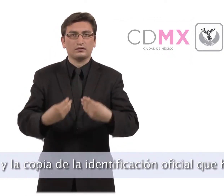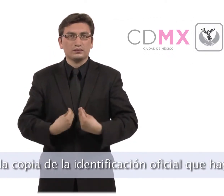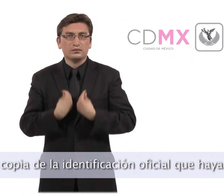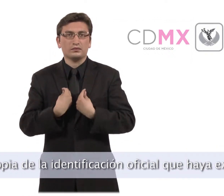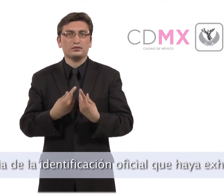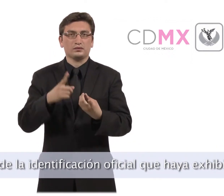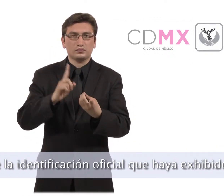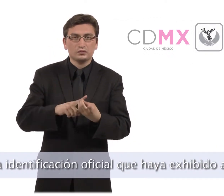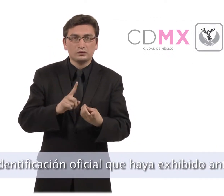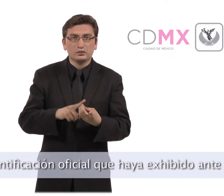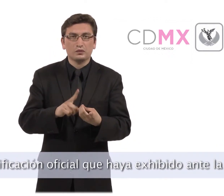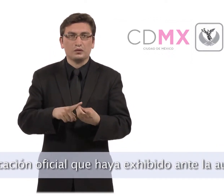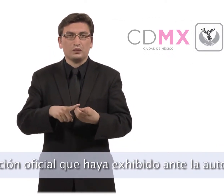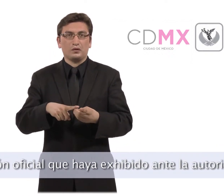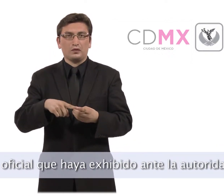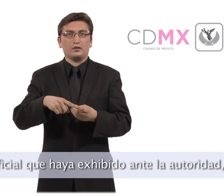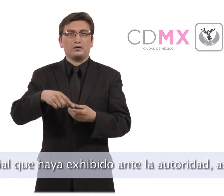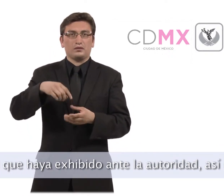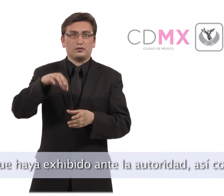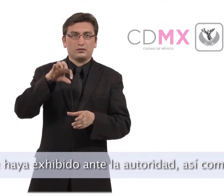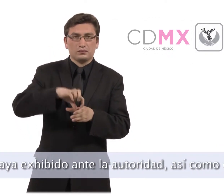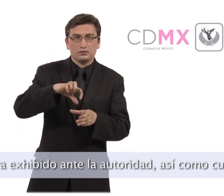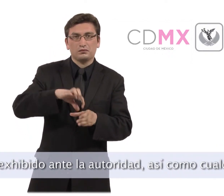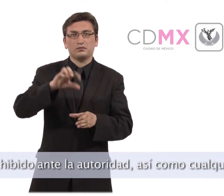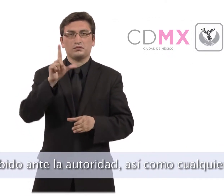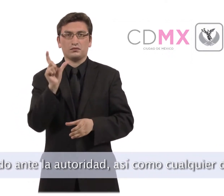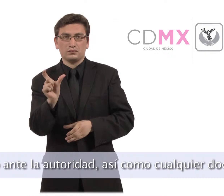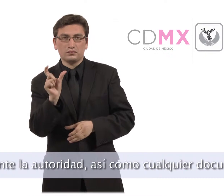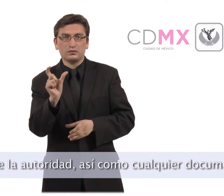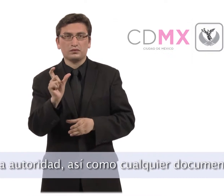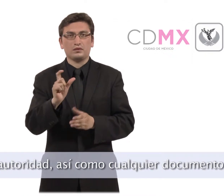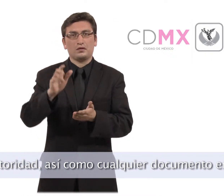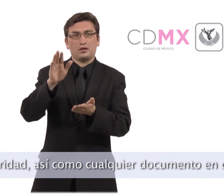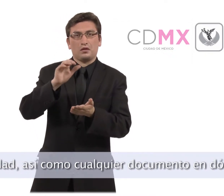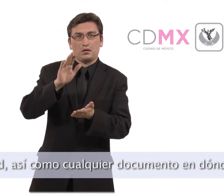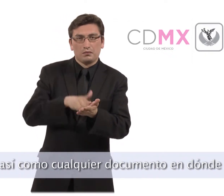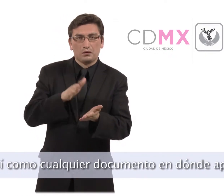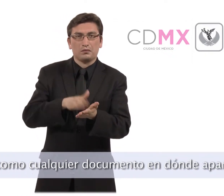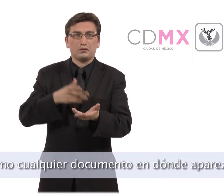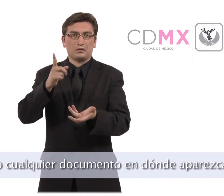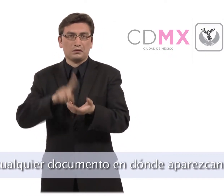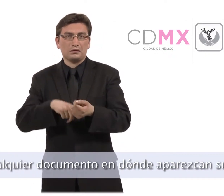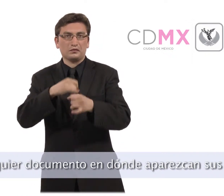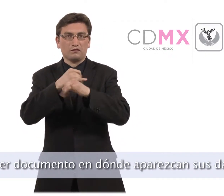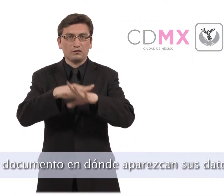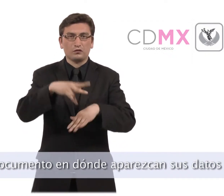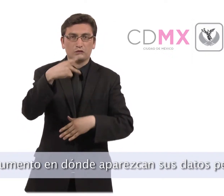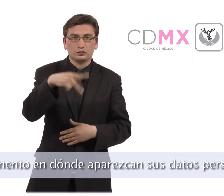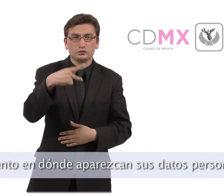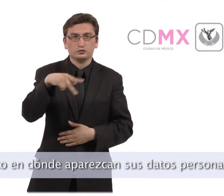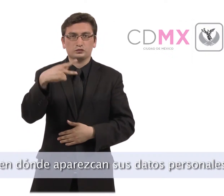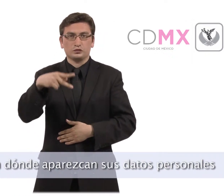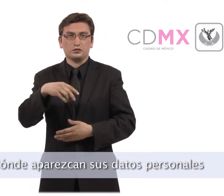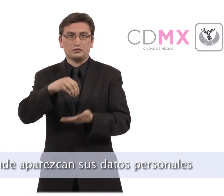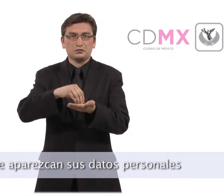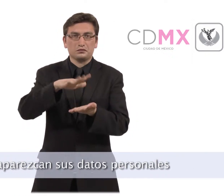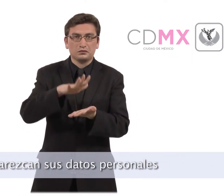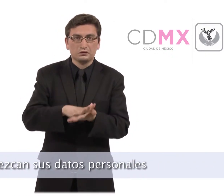identificación oficial que haya exhibido ante la autoridad, así como cualquier otro documento en donde aparezcan sus datos personales.